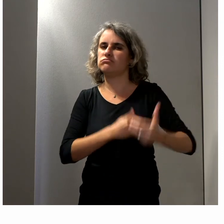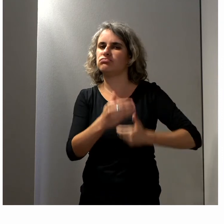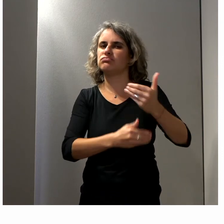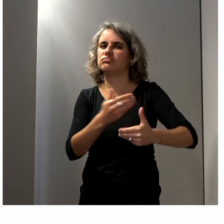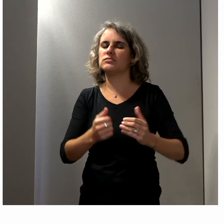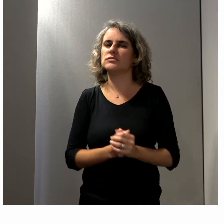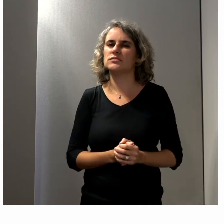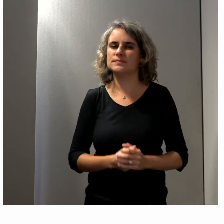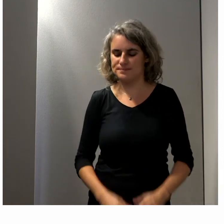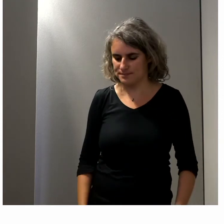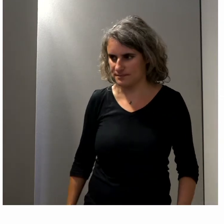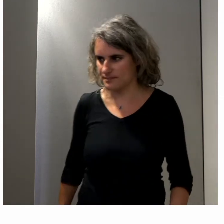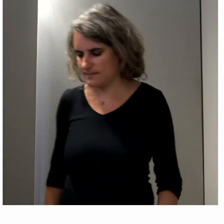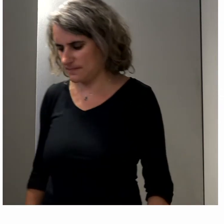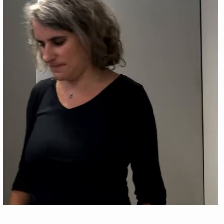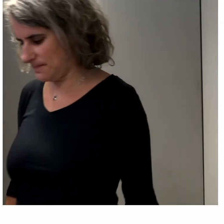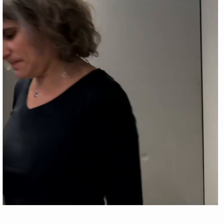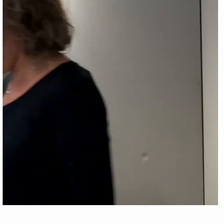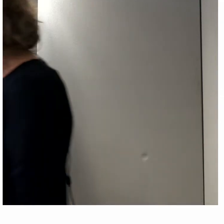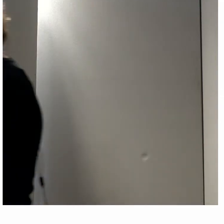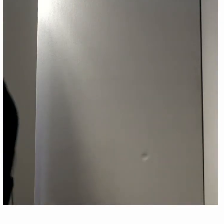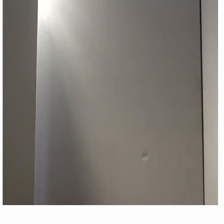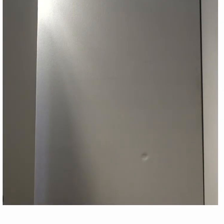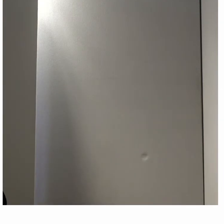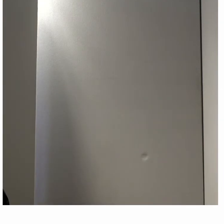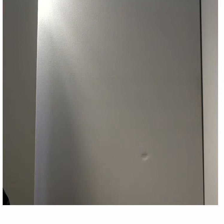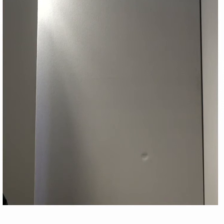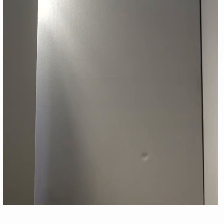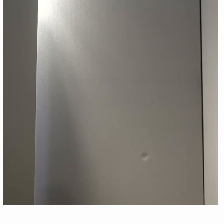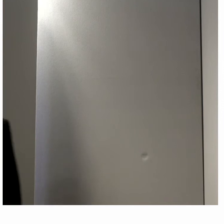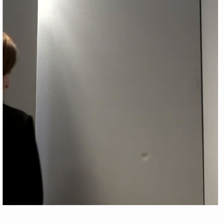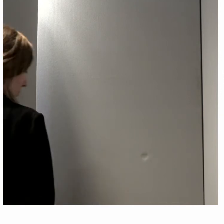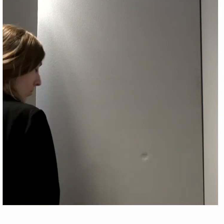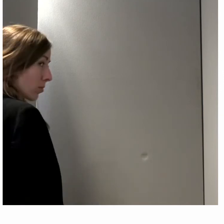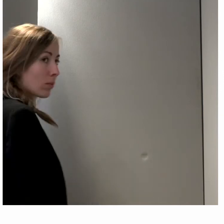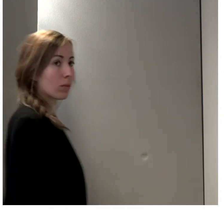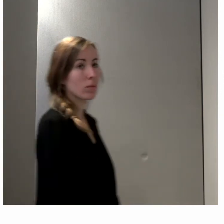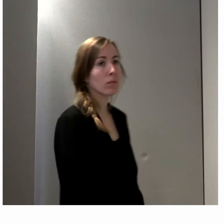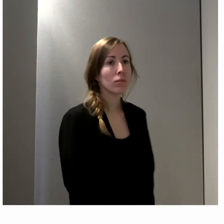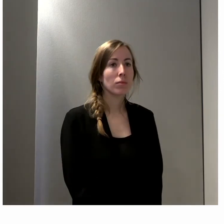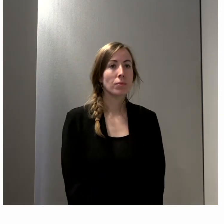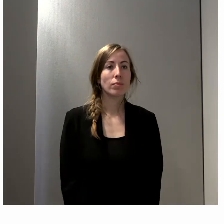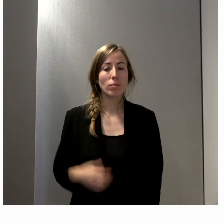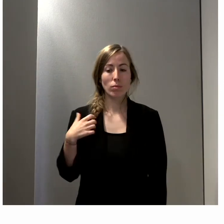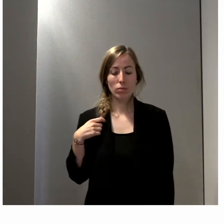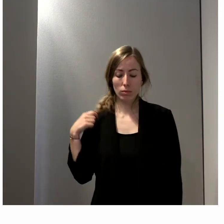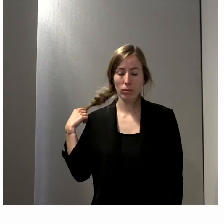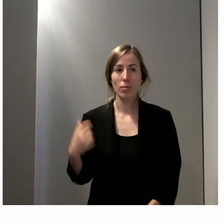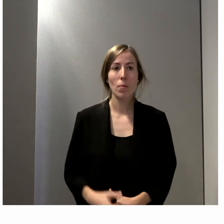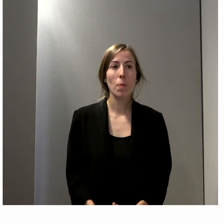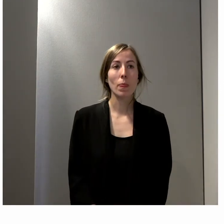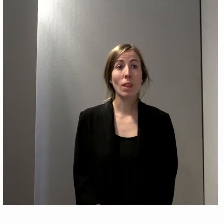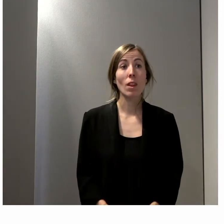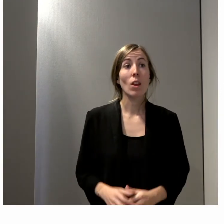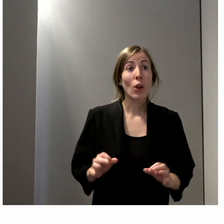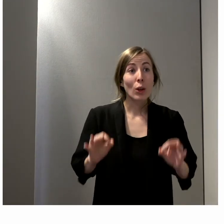y travailler. Je ne sais pas qui veut prendre la parole, M. Denisio, M. Andrault. Oui. Pour rebondir